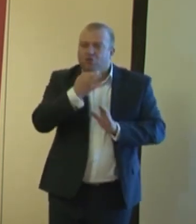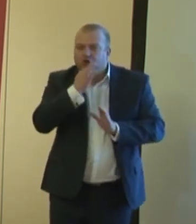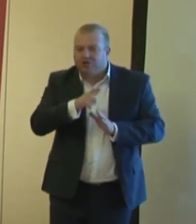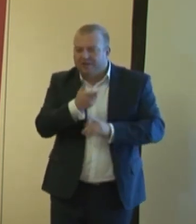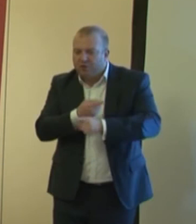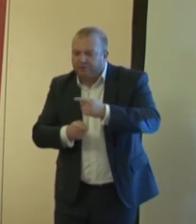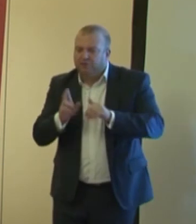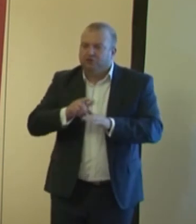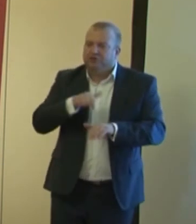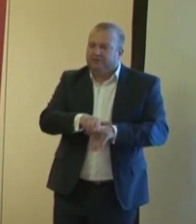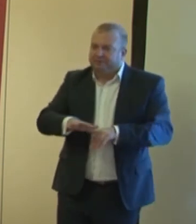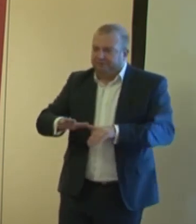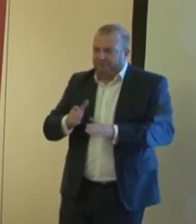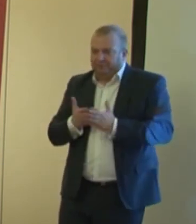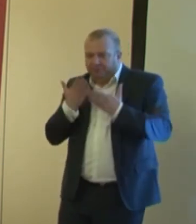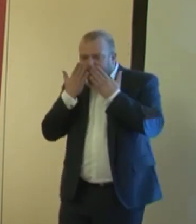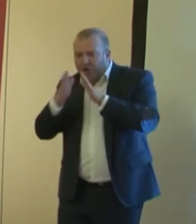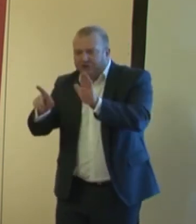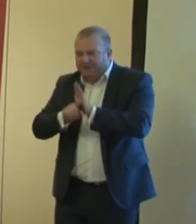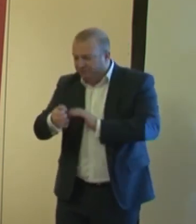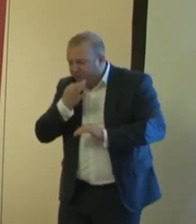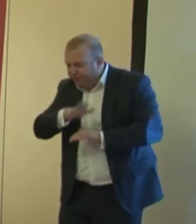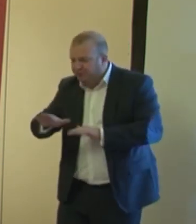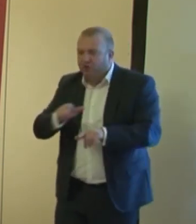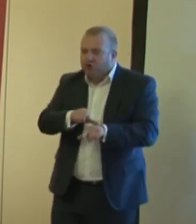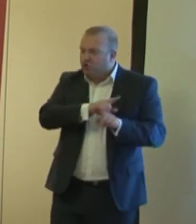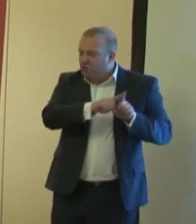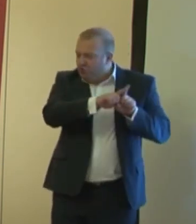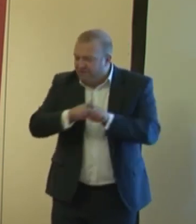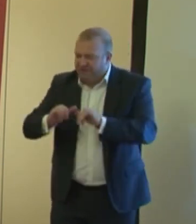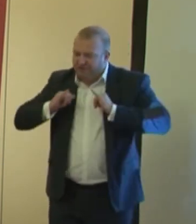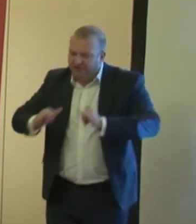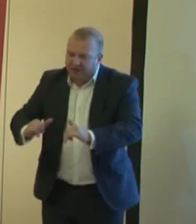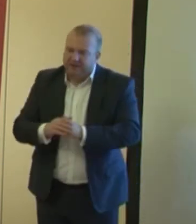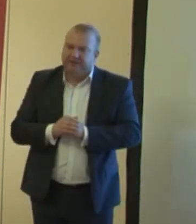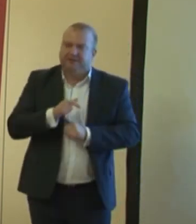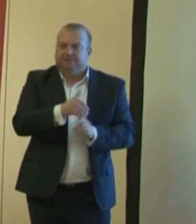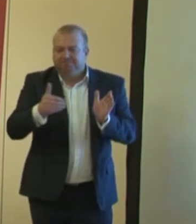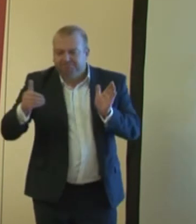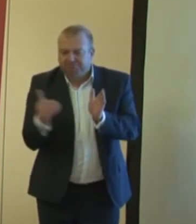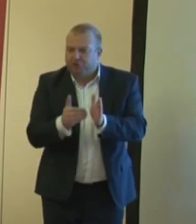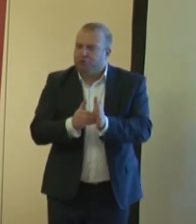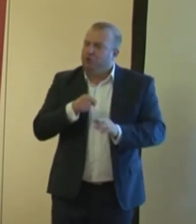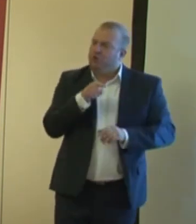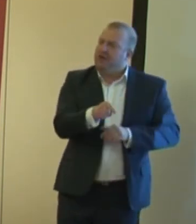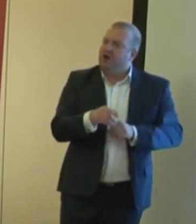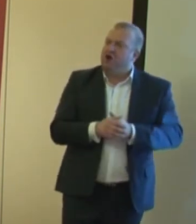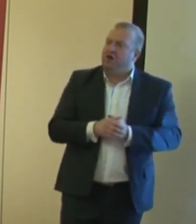starają się pokazywać, że oni są równie silni, oni również potrzebują tego